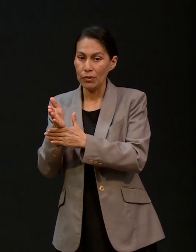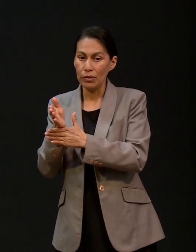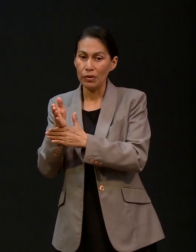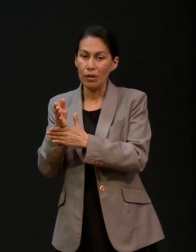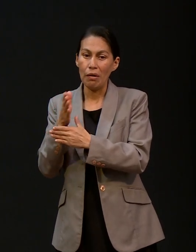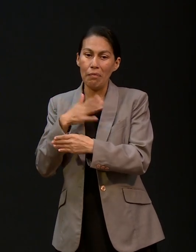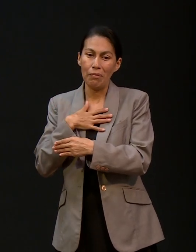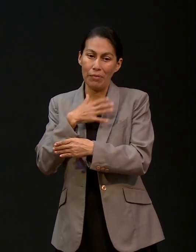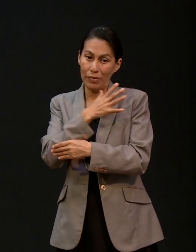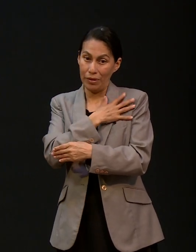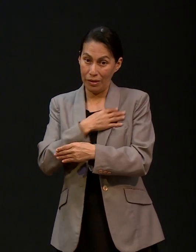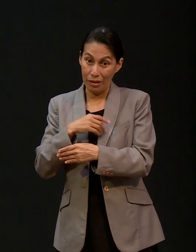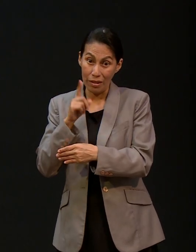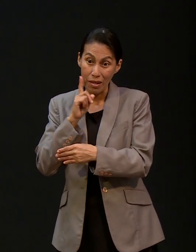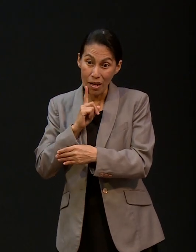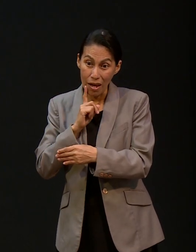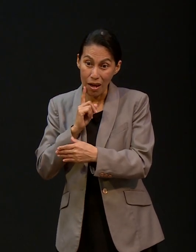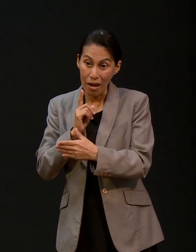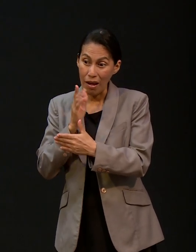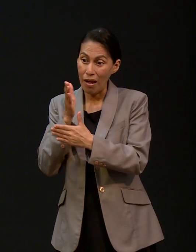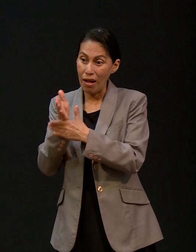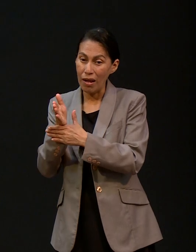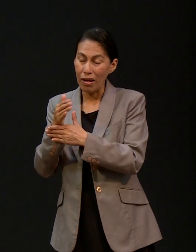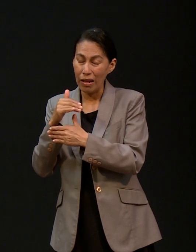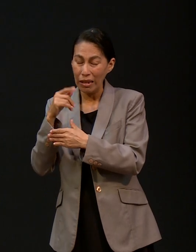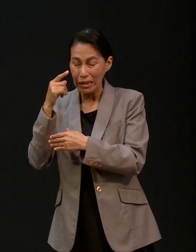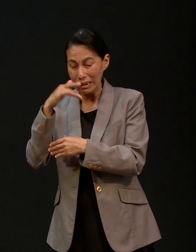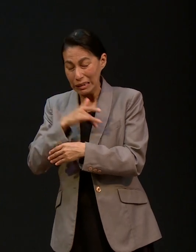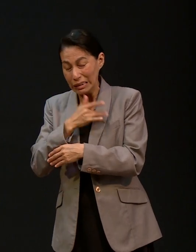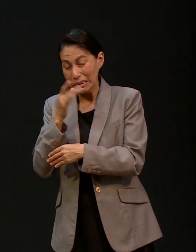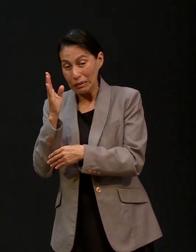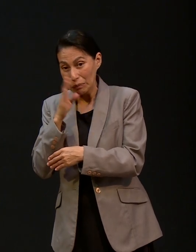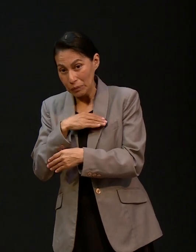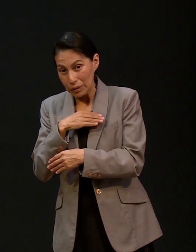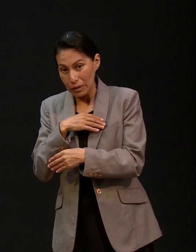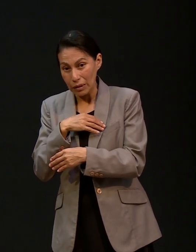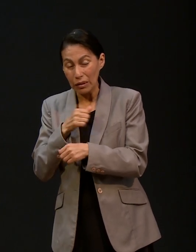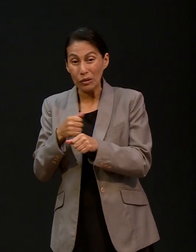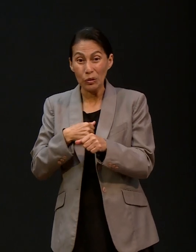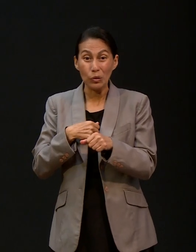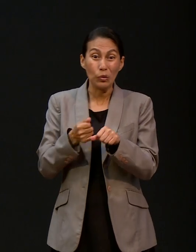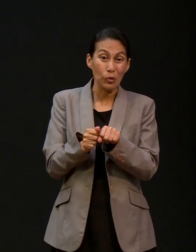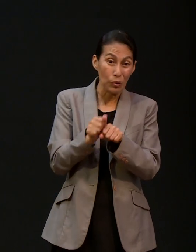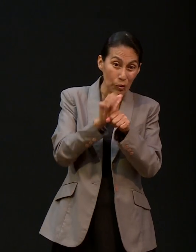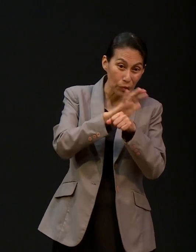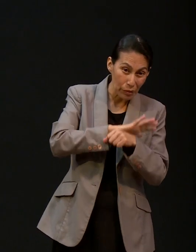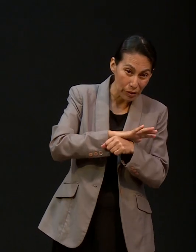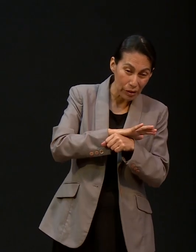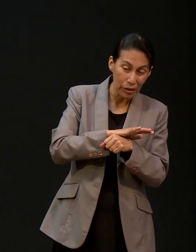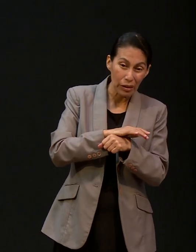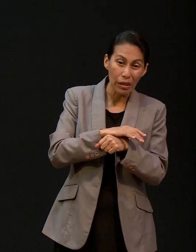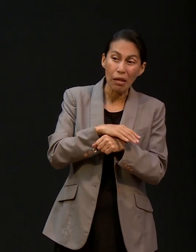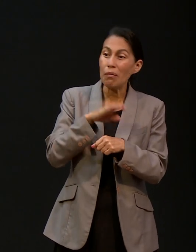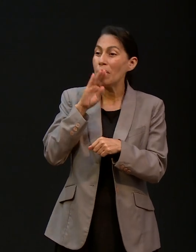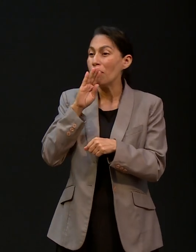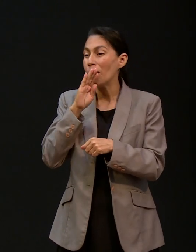se hace la prueba COVID. Le dicen que dio positivo COVID. Me habla, me dice, di positivo COVID, mamá, hazte la prueba tú.